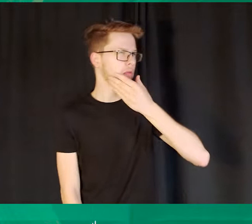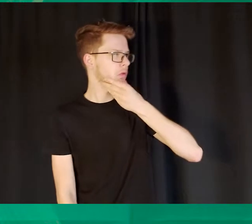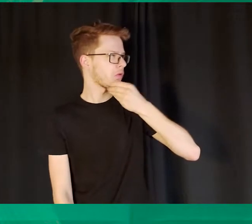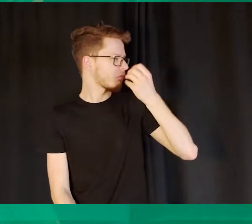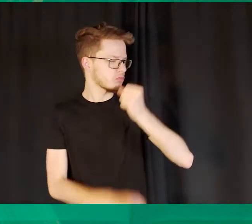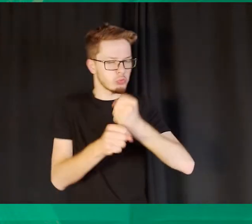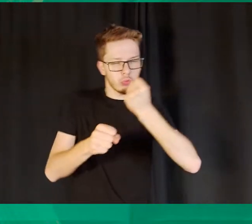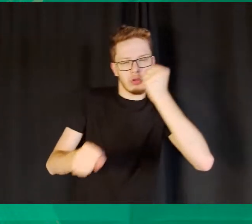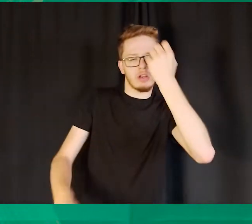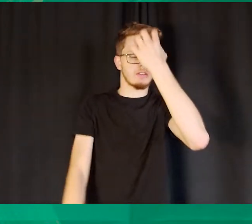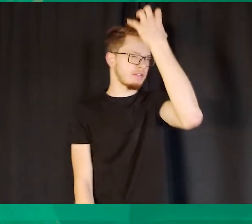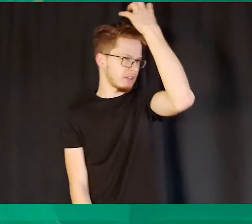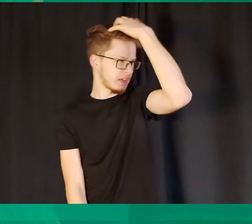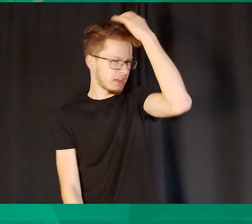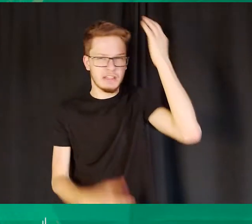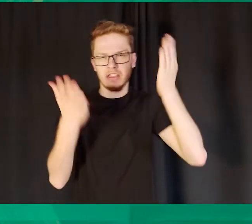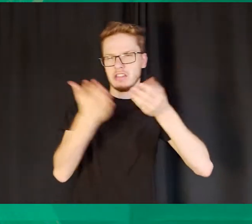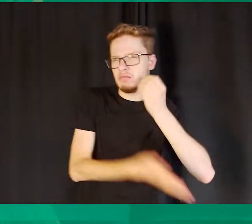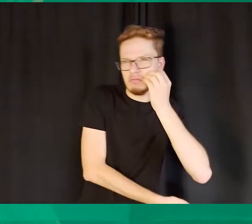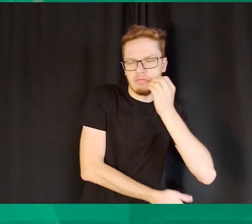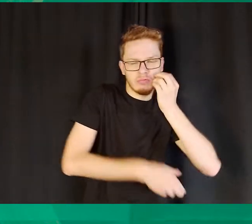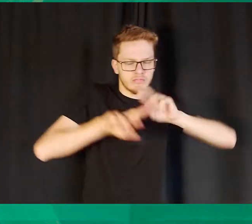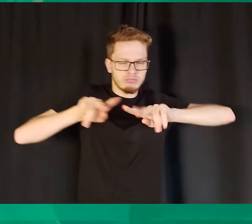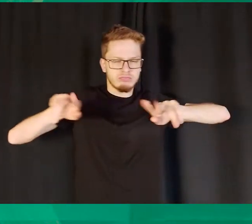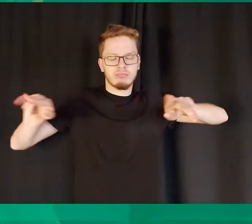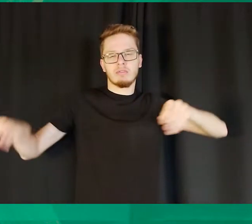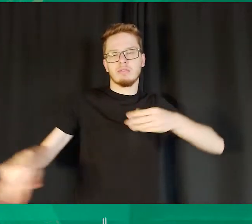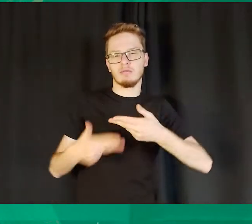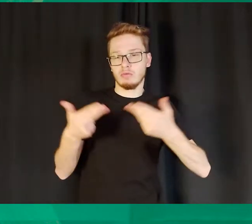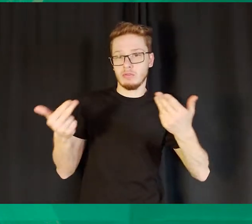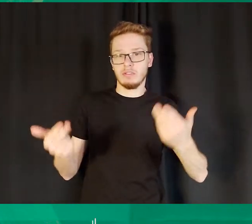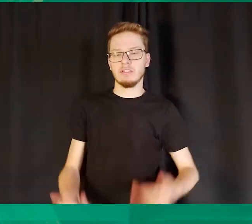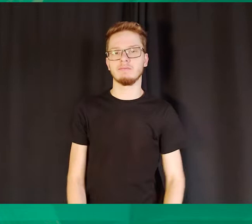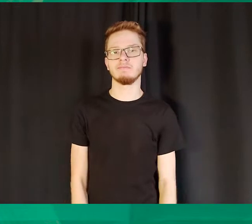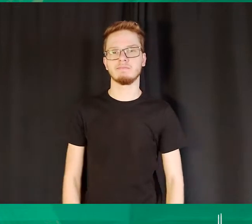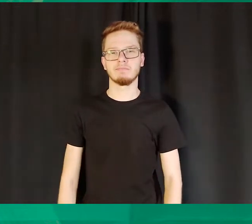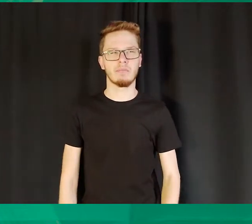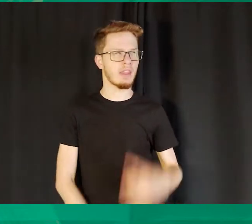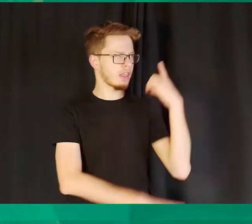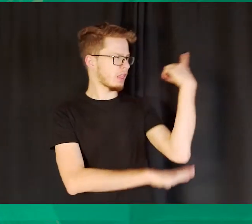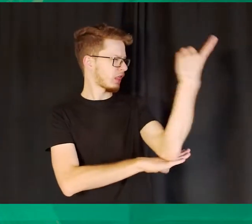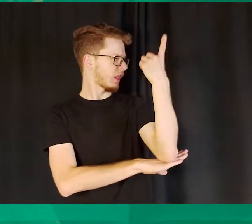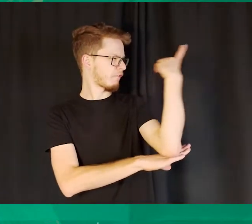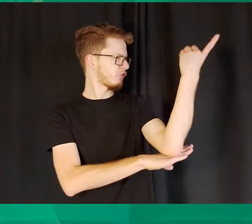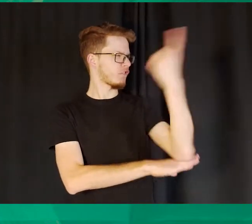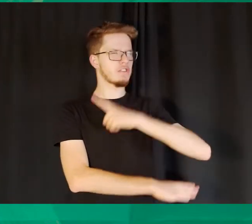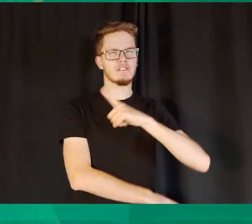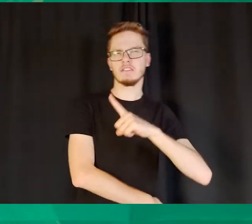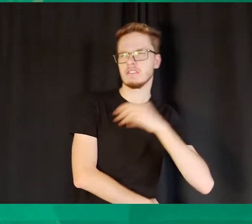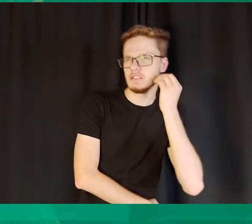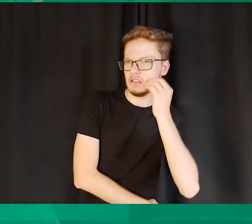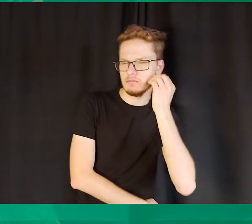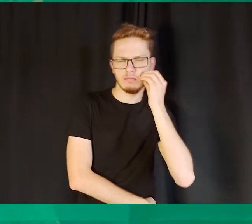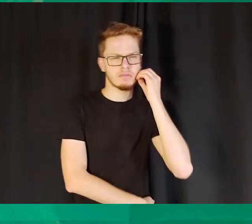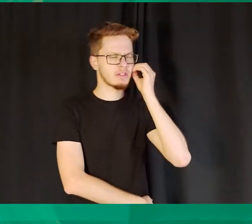glorificado, apenas lendo os manuscritos sagrados do Antigo Testamento. Se analisarmos a